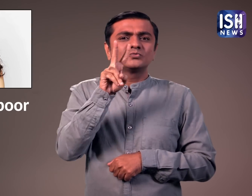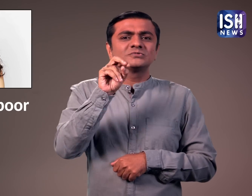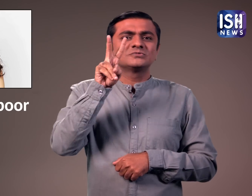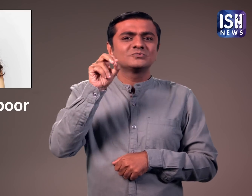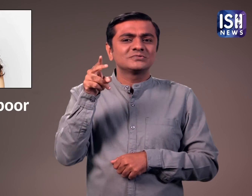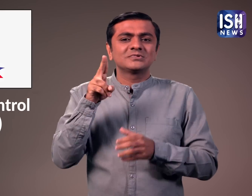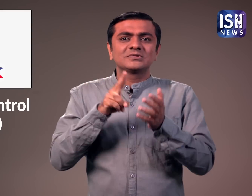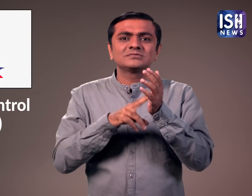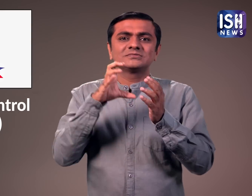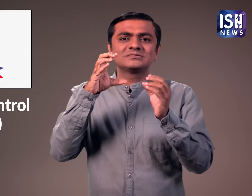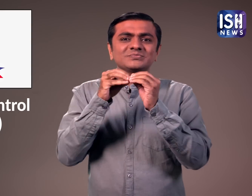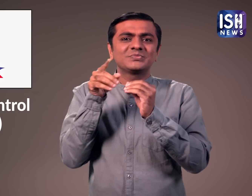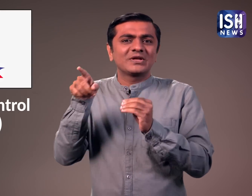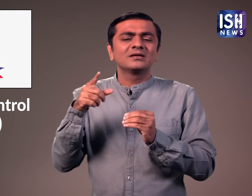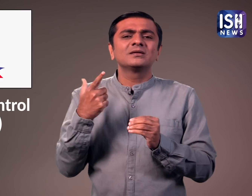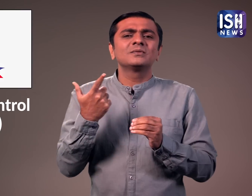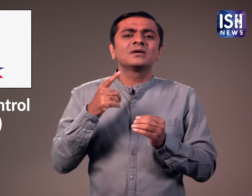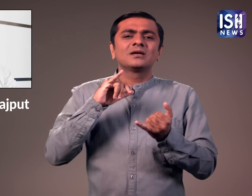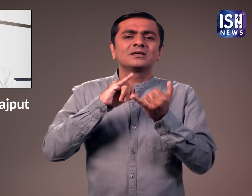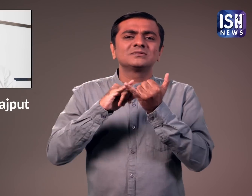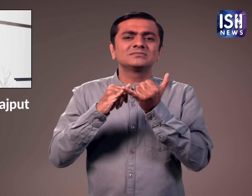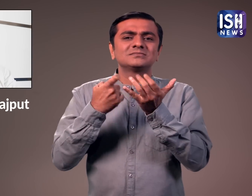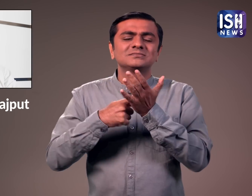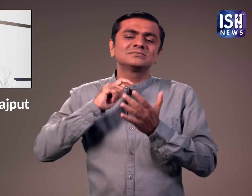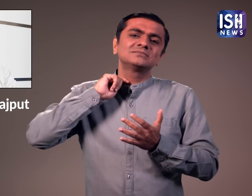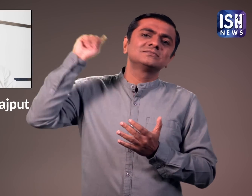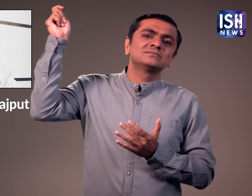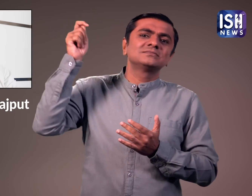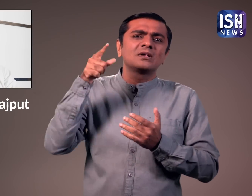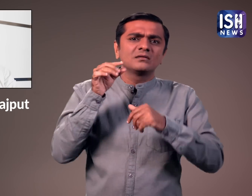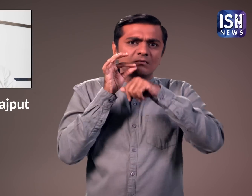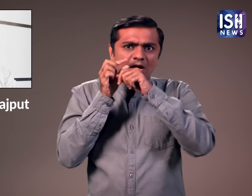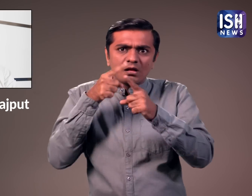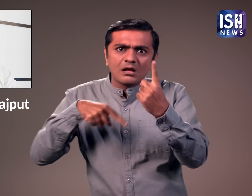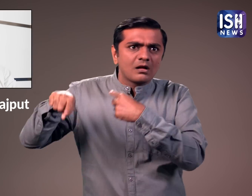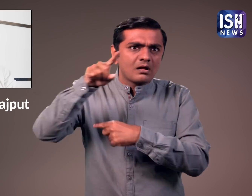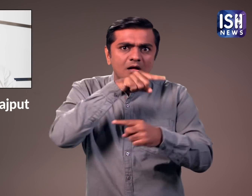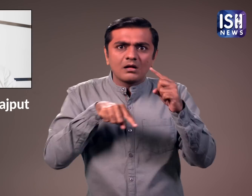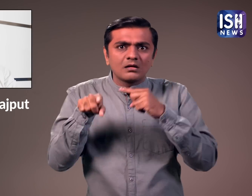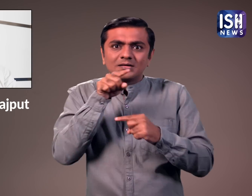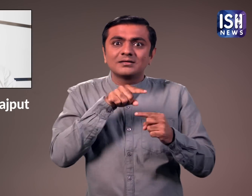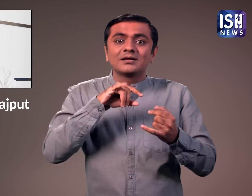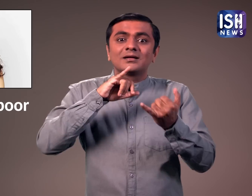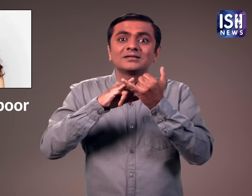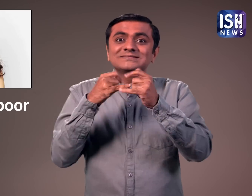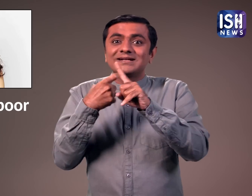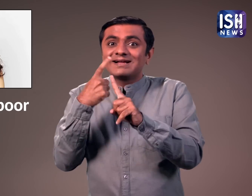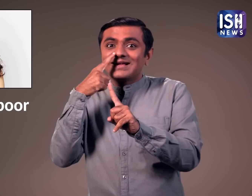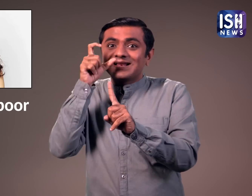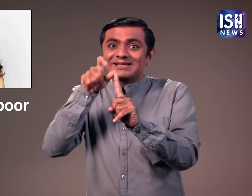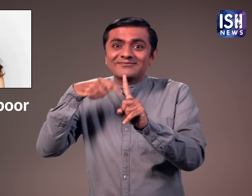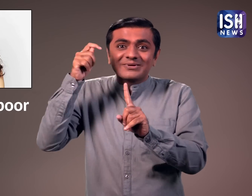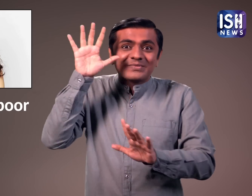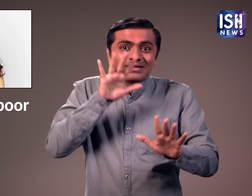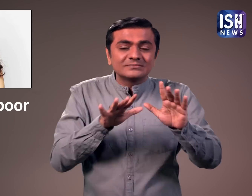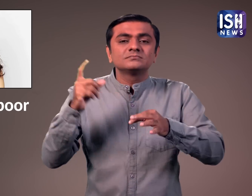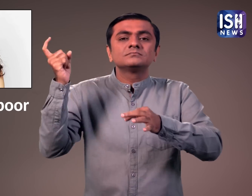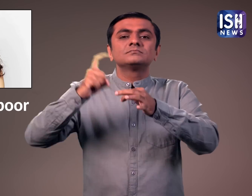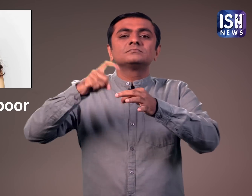NCB ने 2020 में शुषान सिंग राजपूत की मौत और कतित ड्रग्स रैकेट में उनसे पूच्थाच